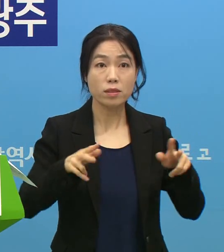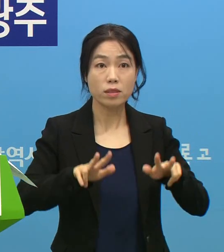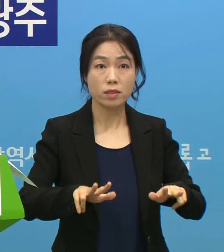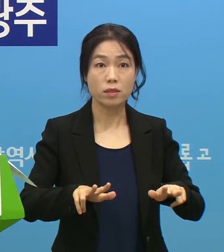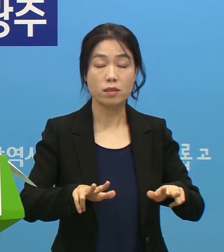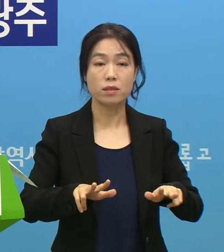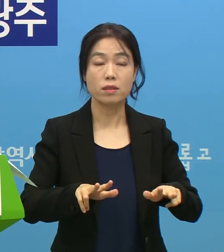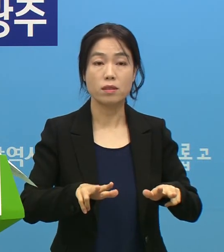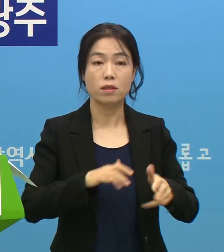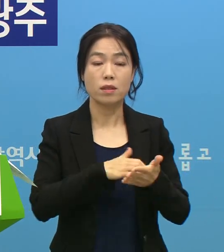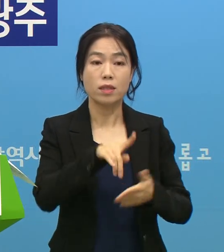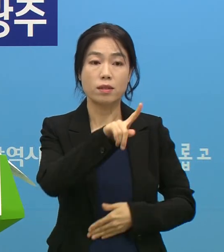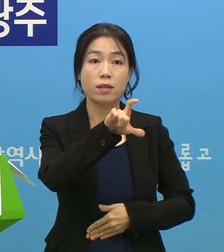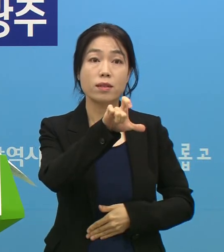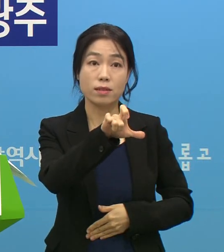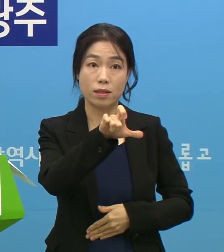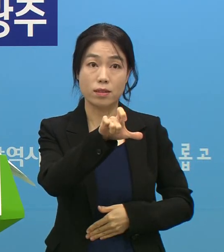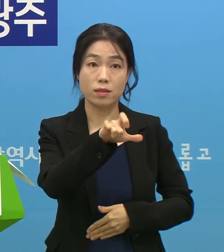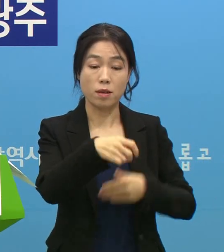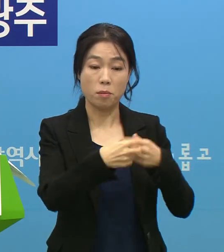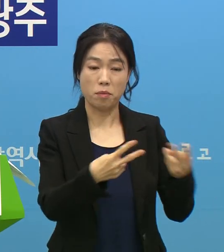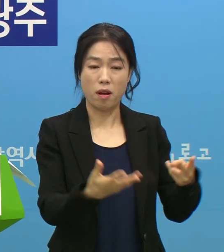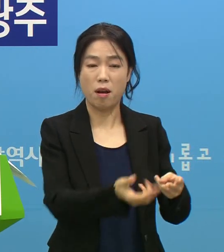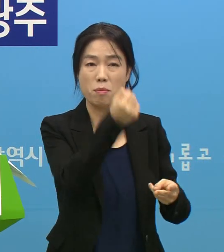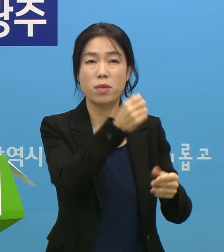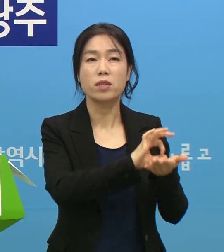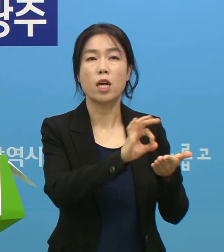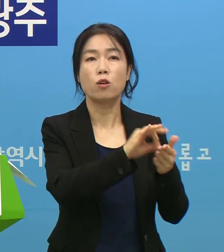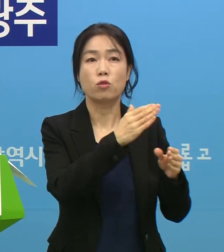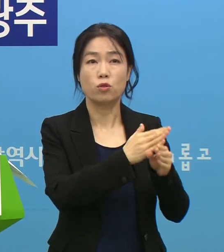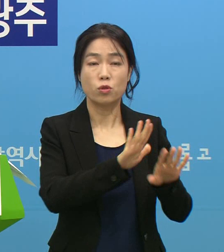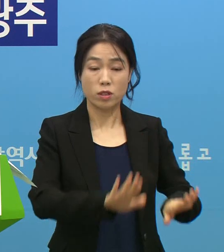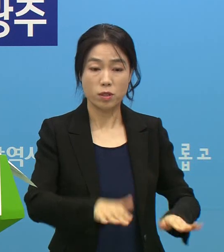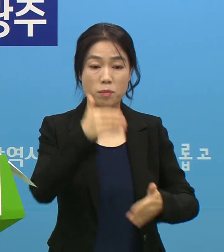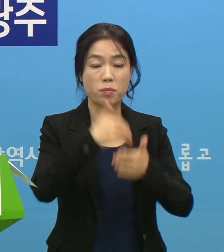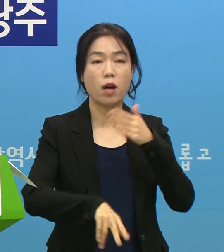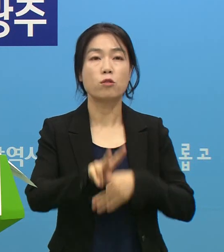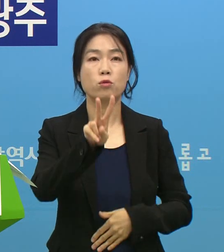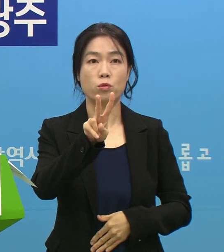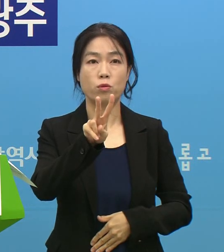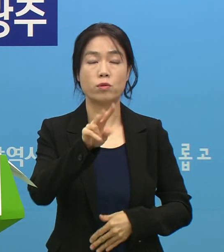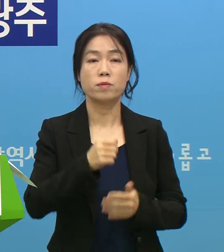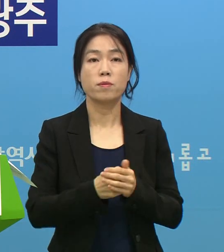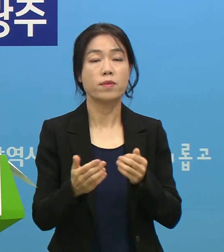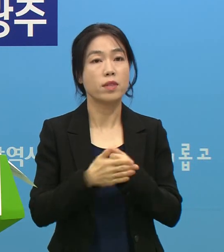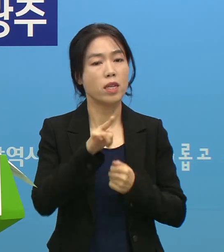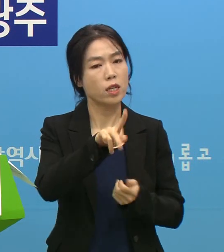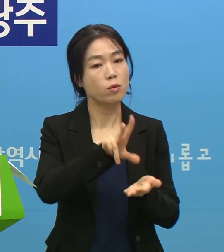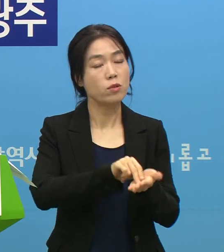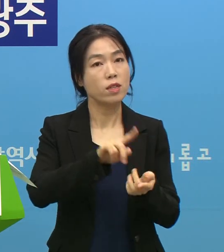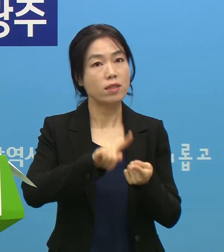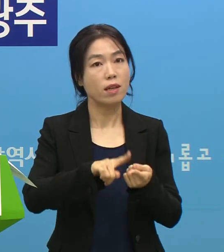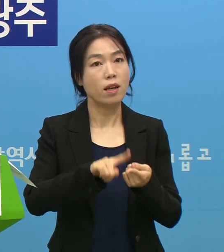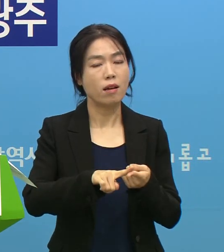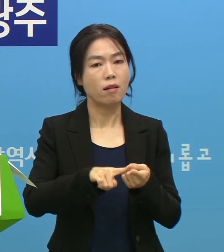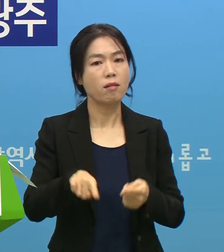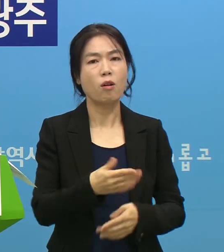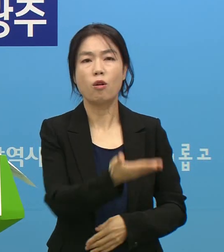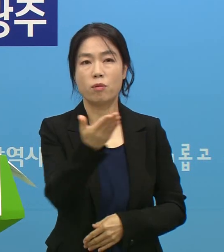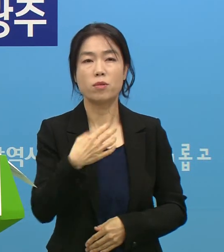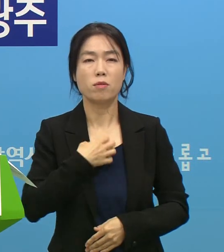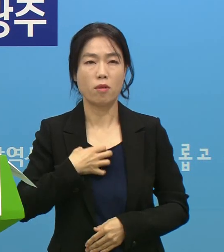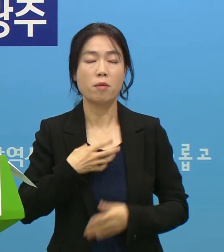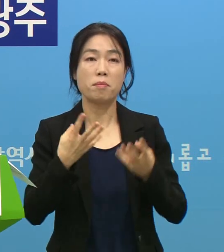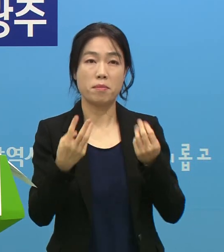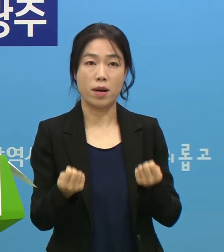15병상을 차지하고 있고 지금 2병상 남아있습니다. 그래서 이 부분에 대해서 많은 걱정이 좀